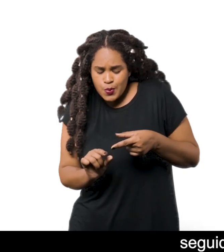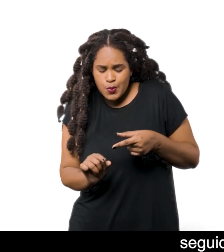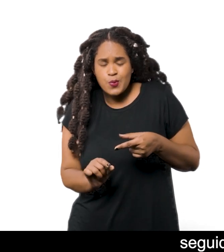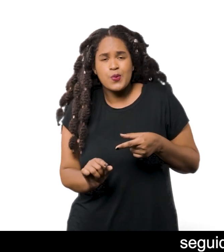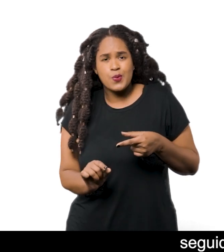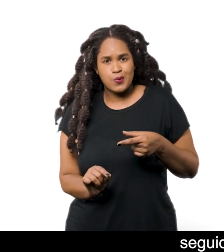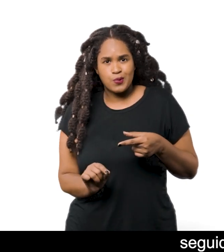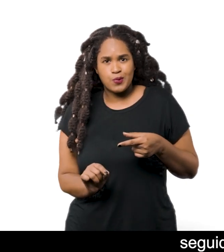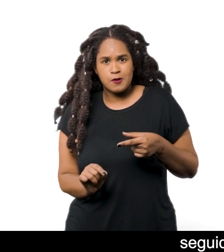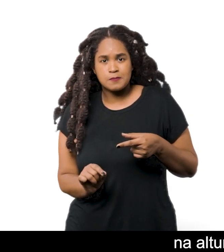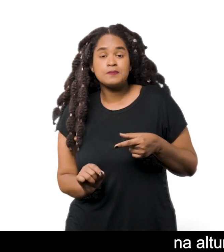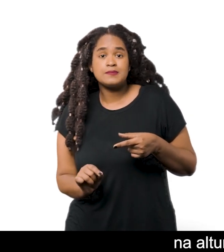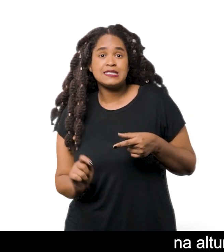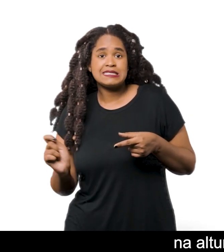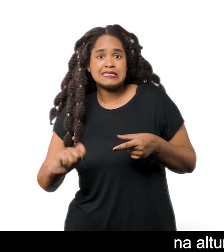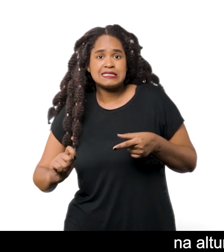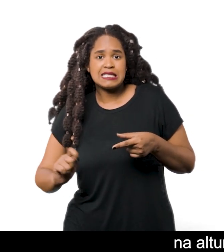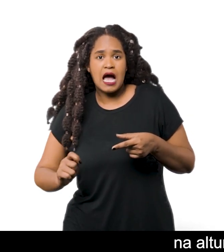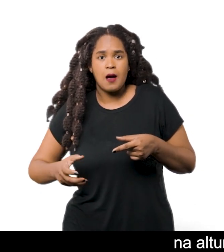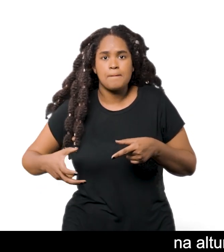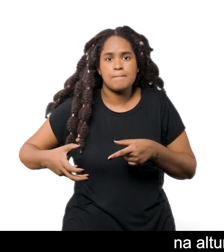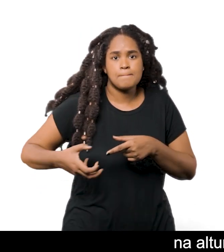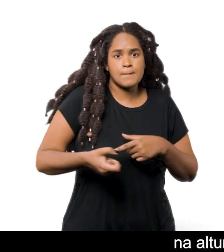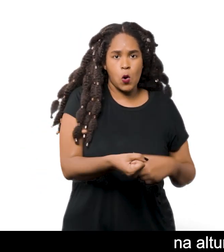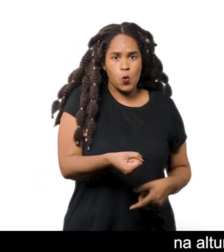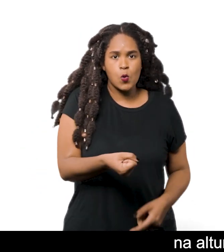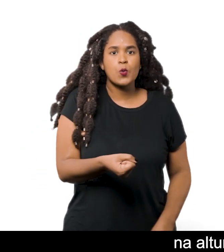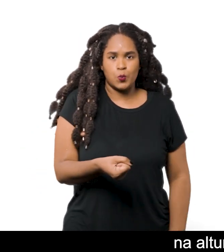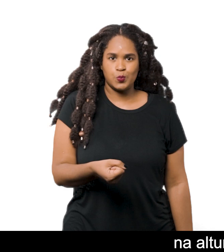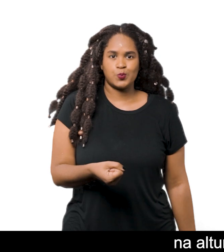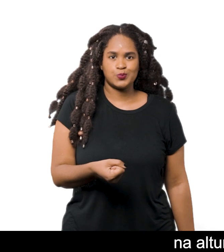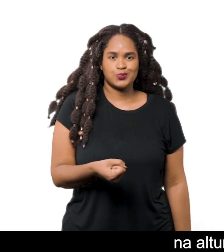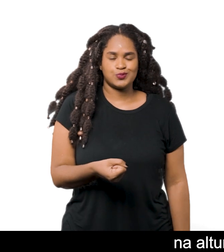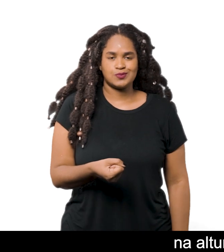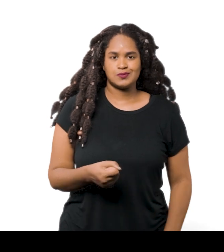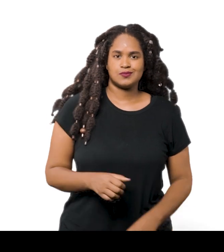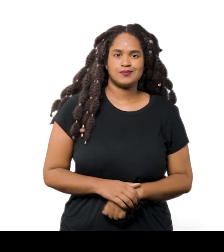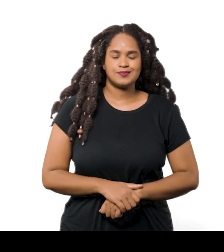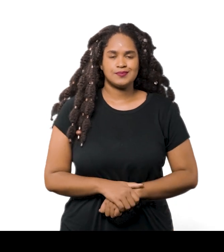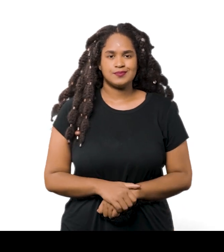uma parte mais estreita Na altura onde ele seria segurado pela mão